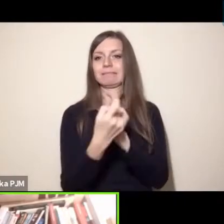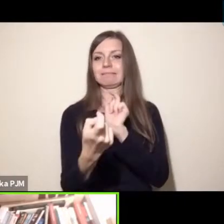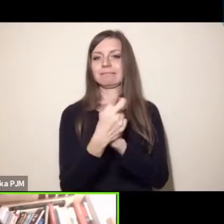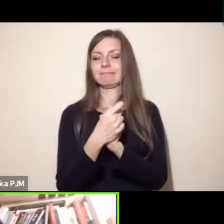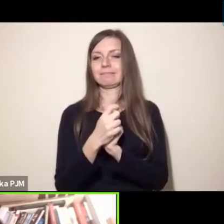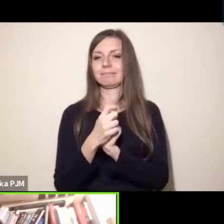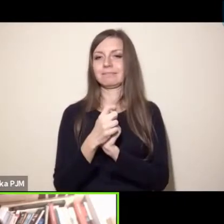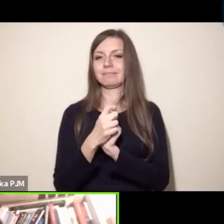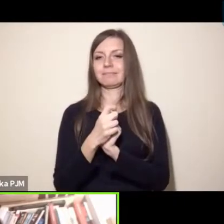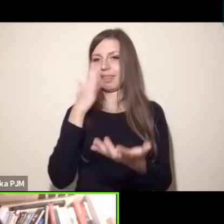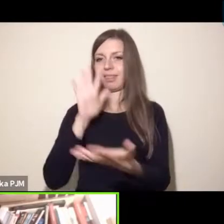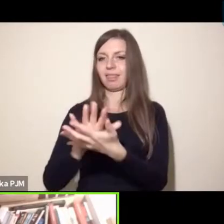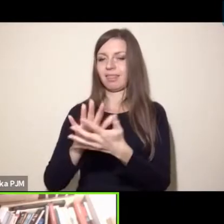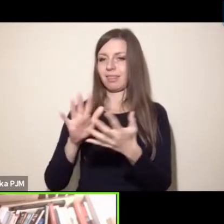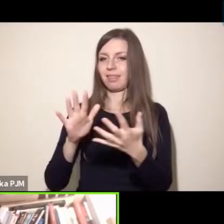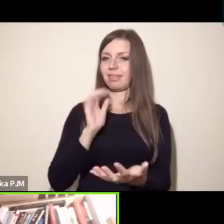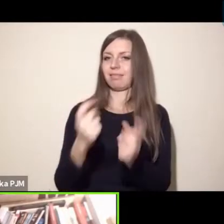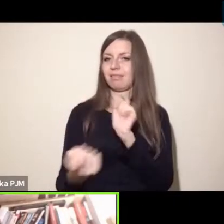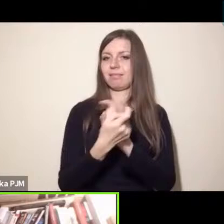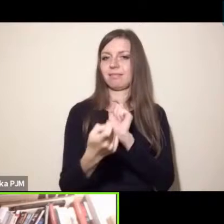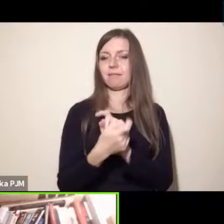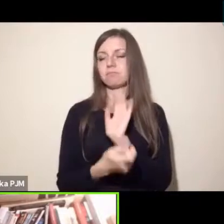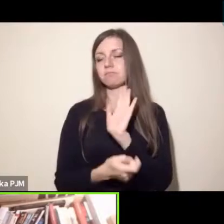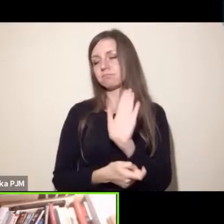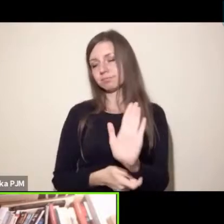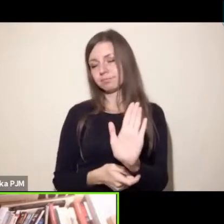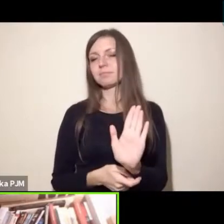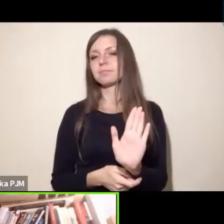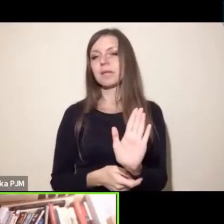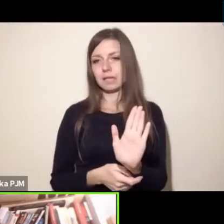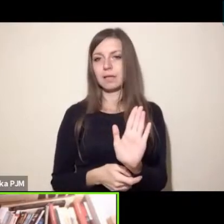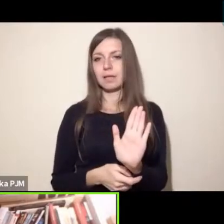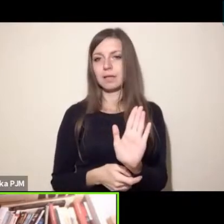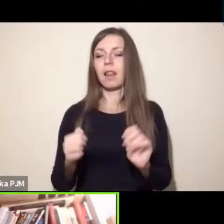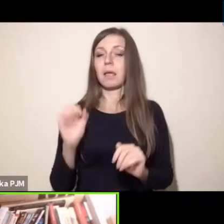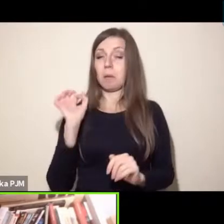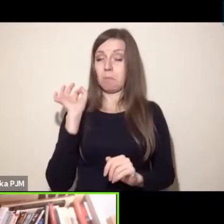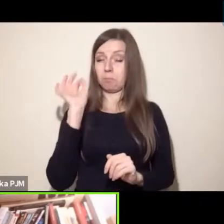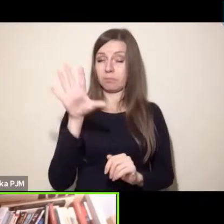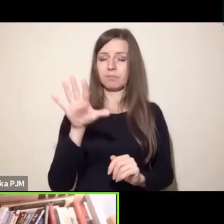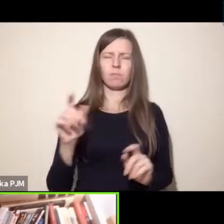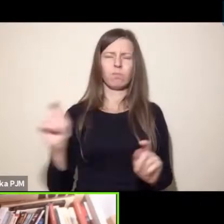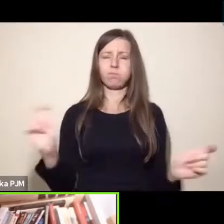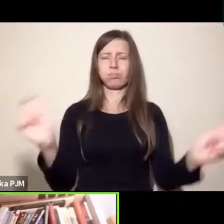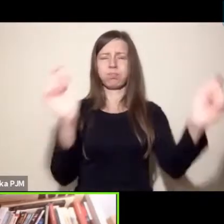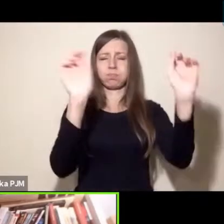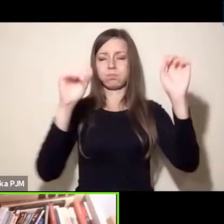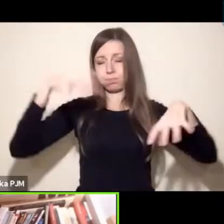myślę, że niesamowicie ważne w krzywieniu świadomości jest stawianie radykalnych postulatów.